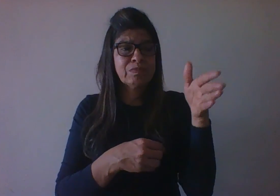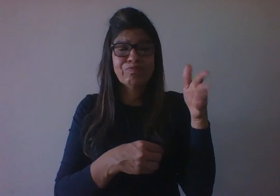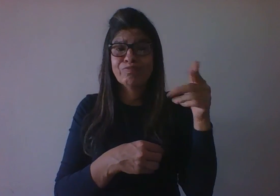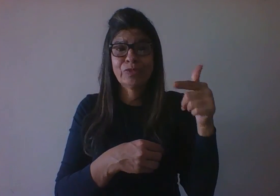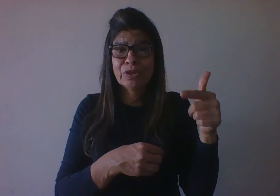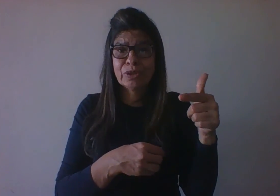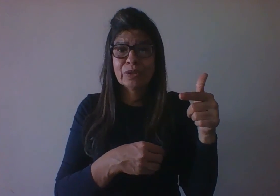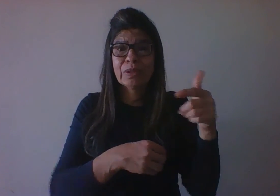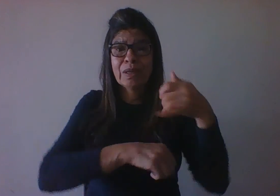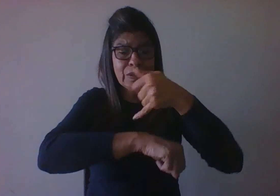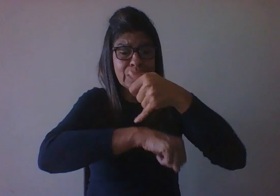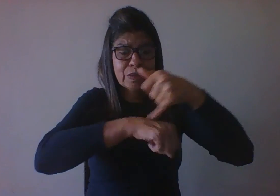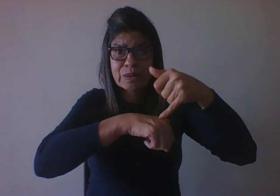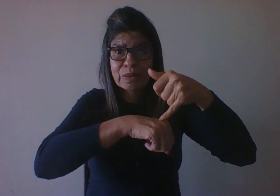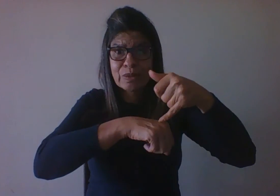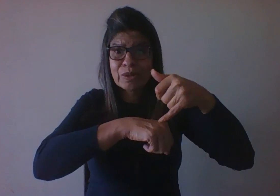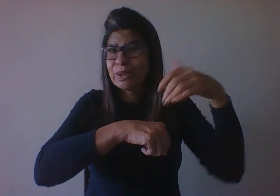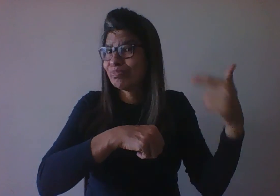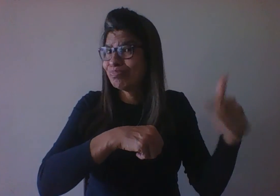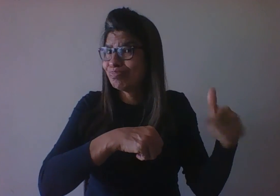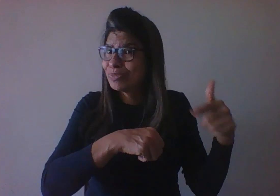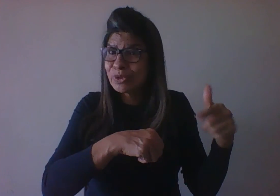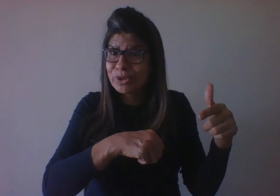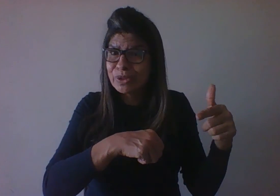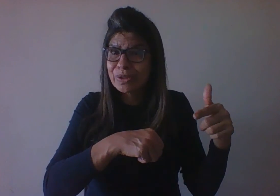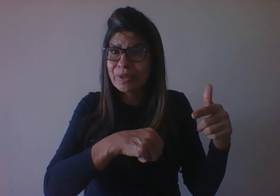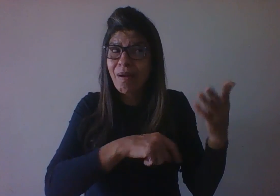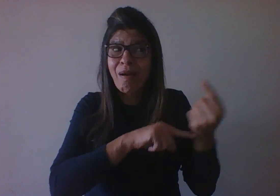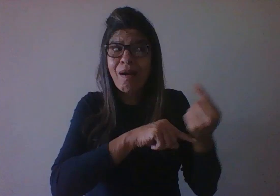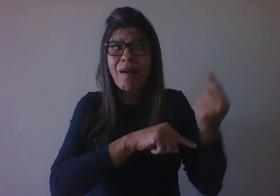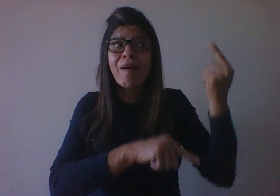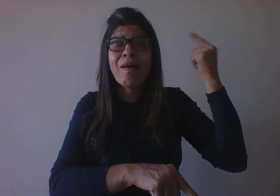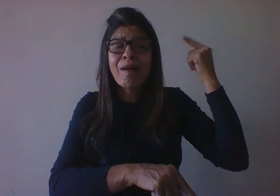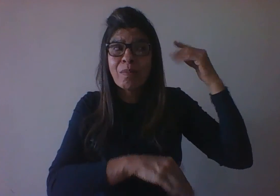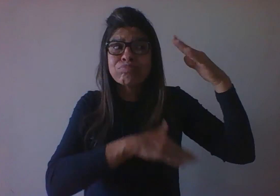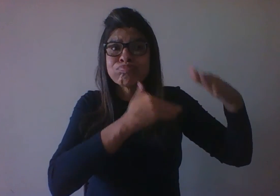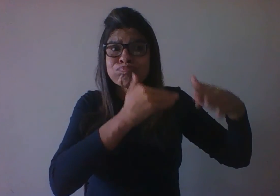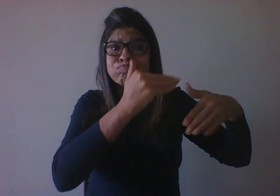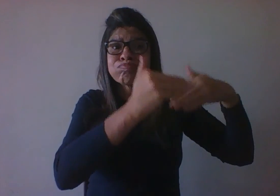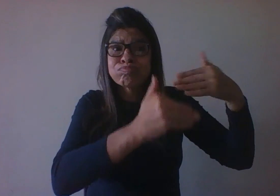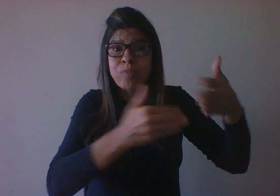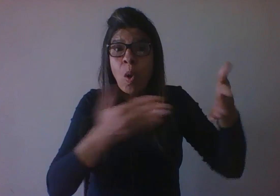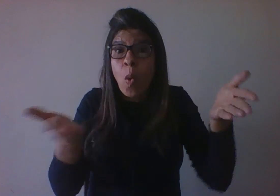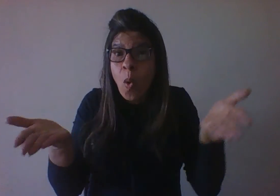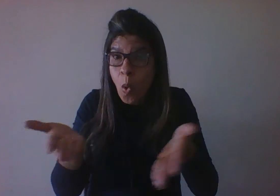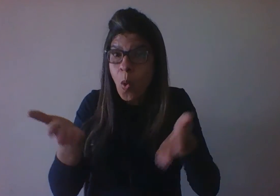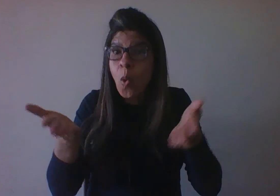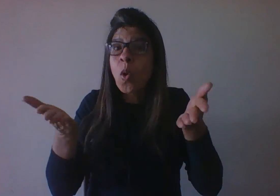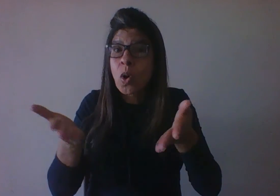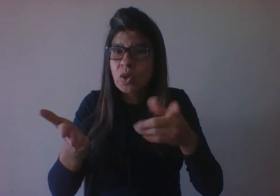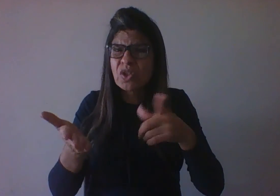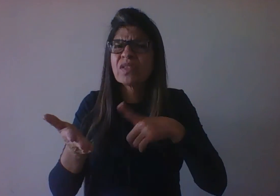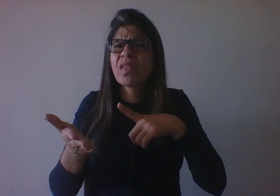Hoje, mesmo com todas as limitações, mesmo com todas as dificuldades que nós temos, por exemplo, no Sistema Único de Saúde,